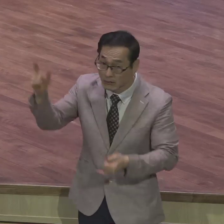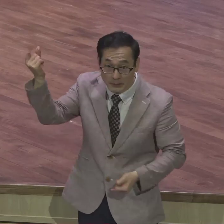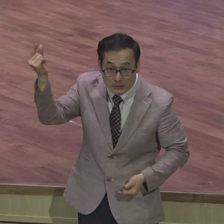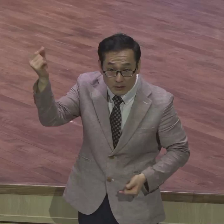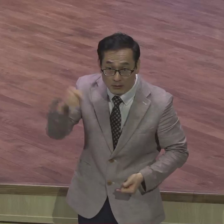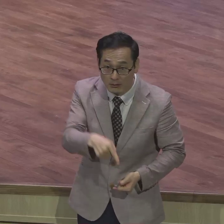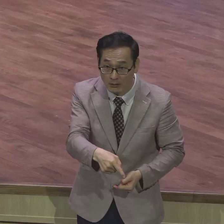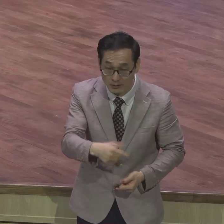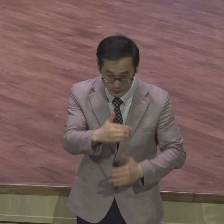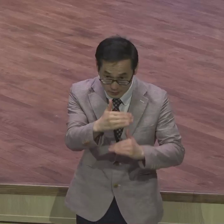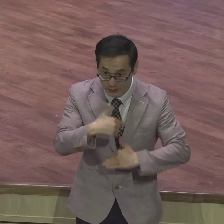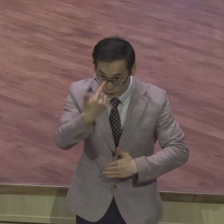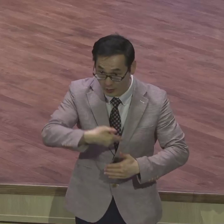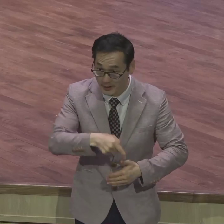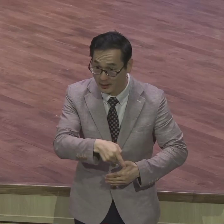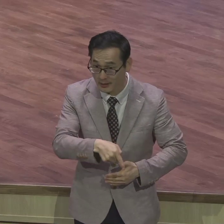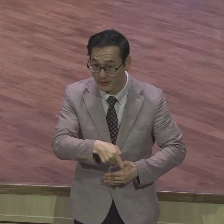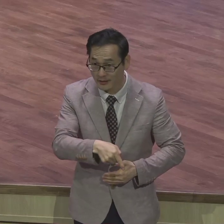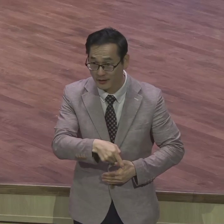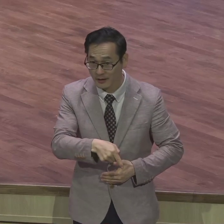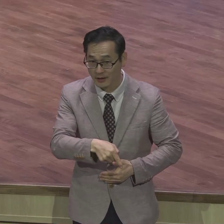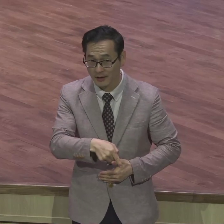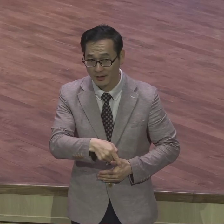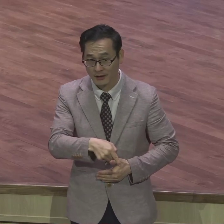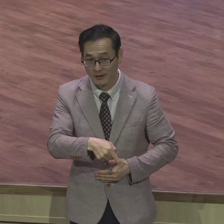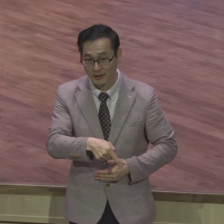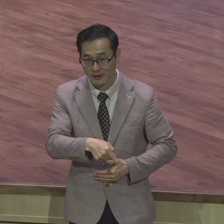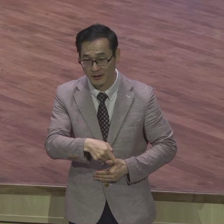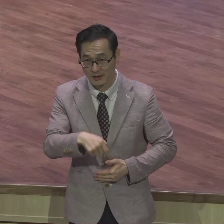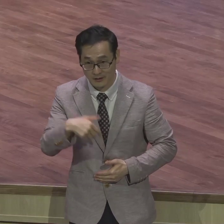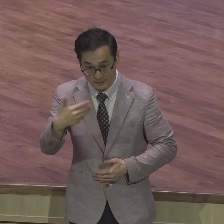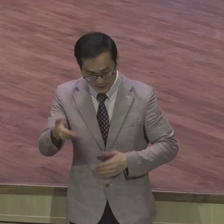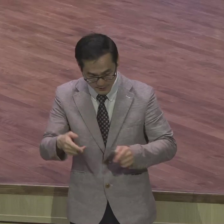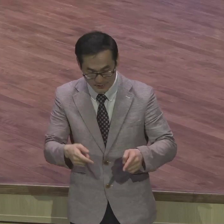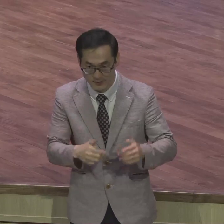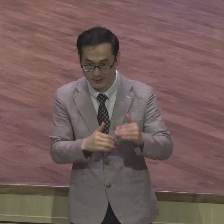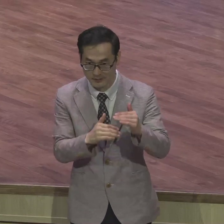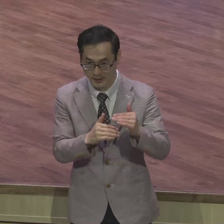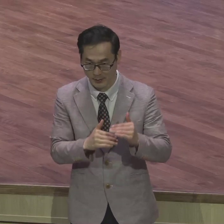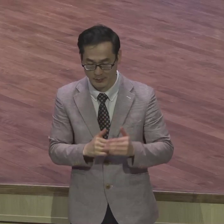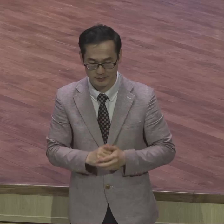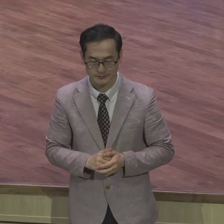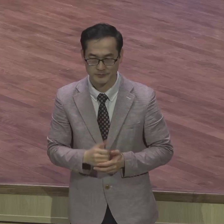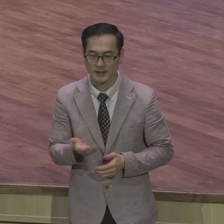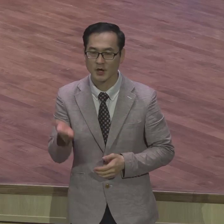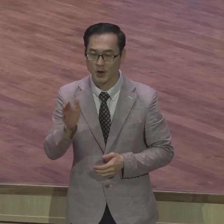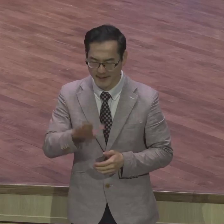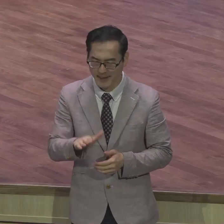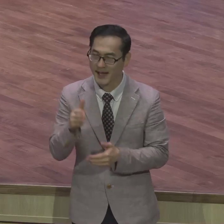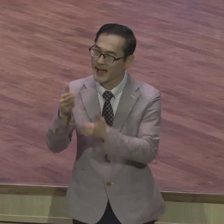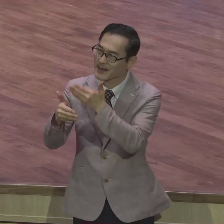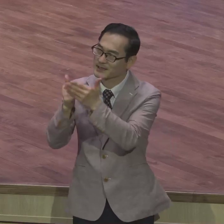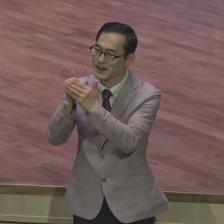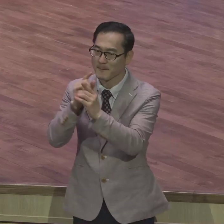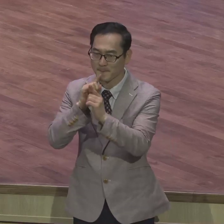이 질문이 6절로 8절입니다 이걸 다 말합니다 그러나 하나님의 말씀이 폐지된